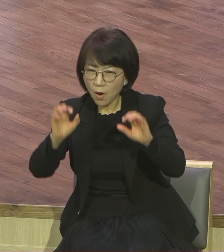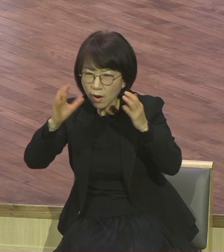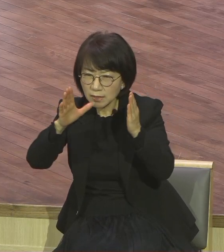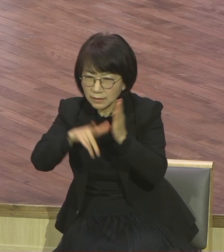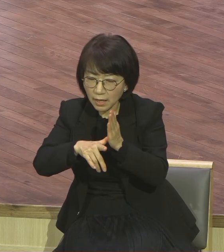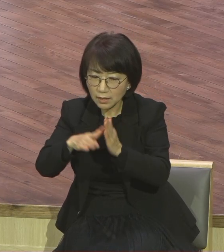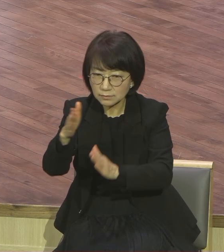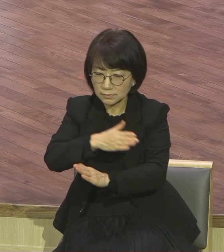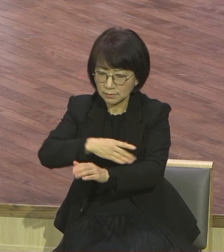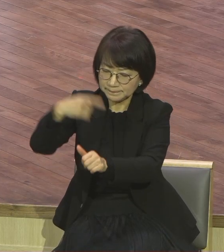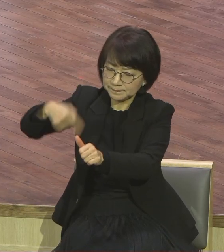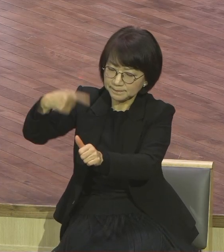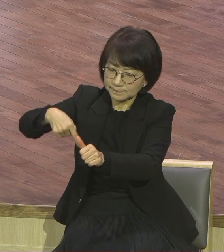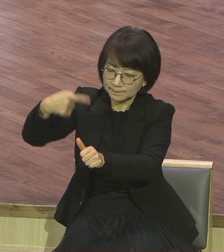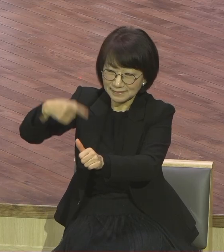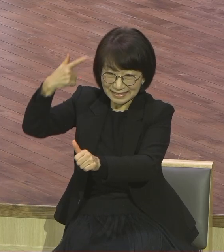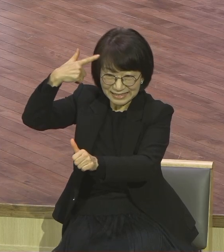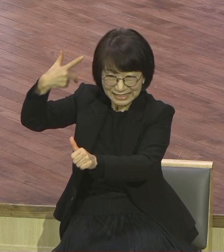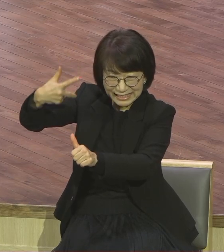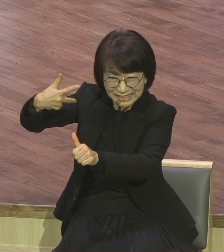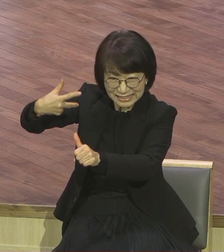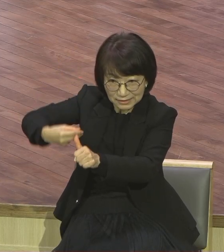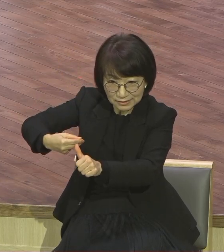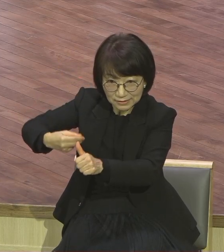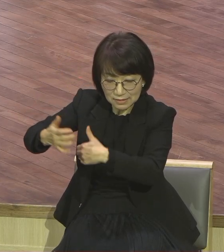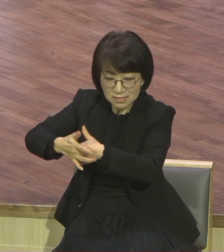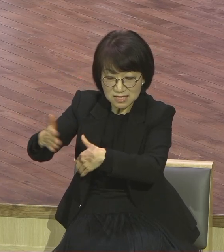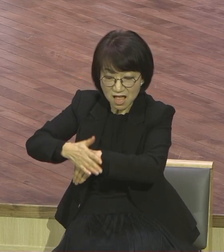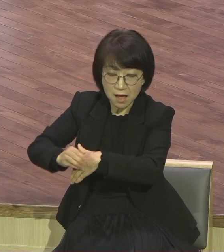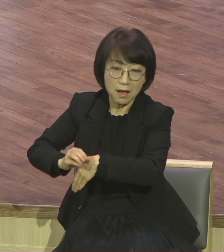체질화된 것이 얼마나 무서운가